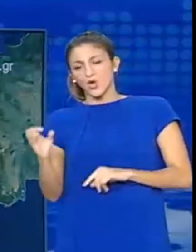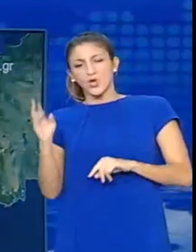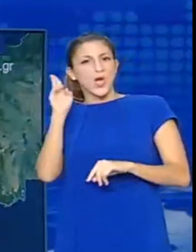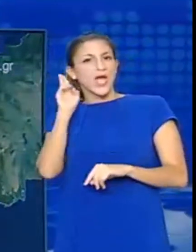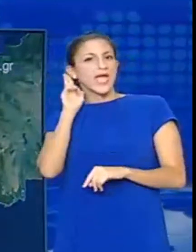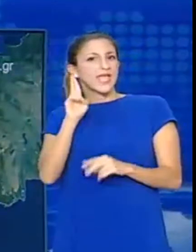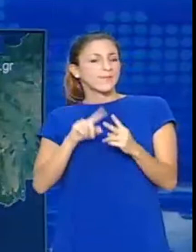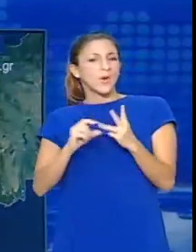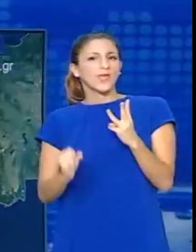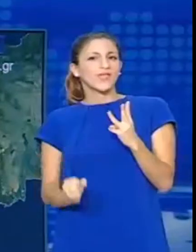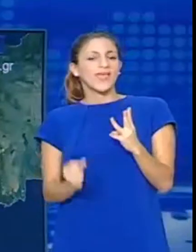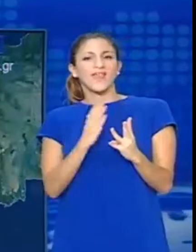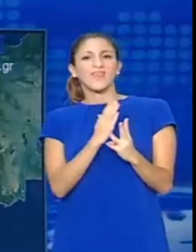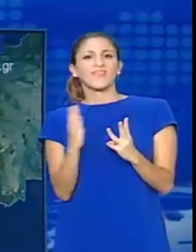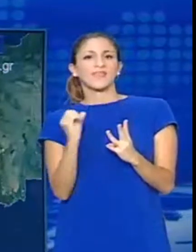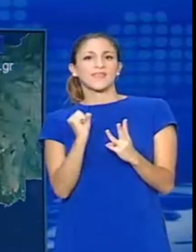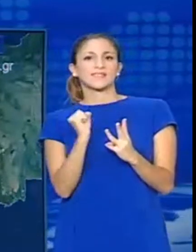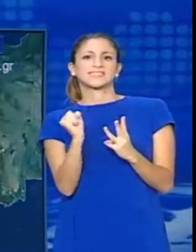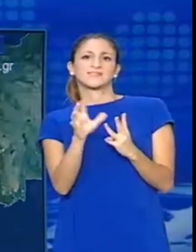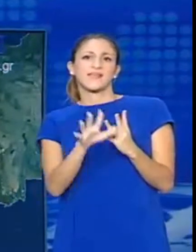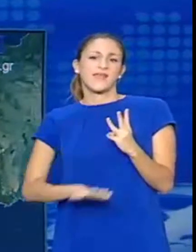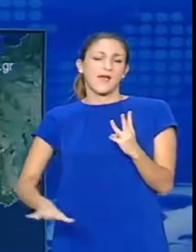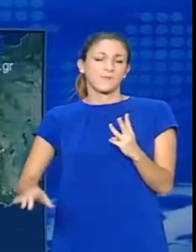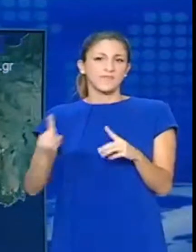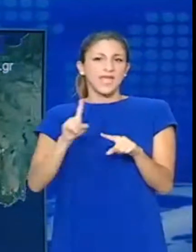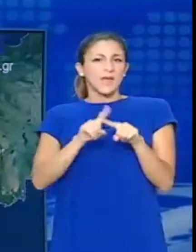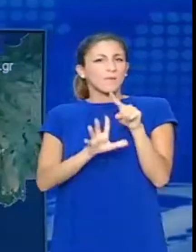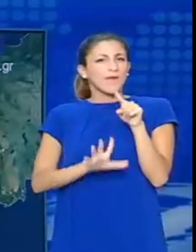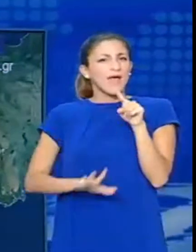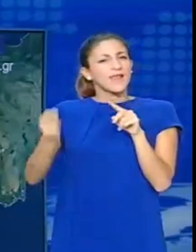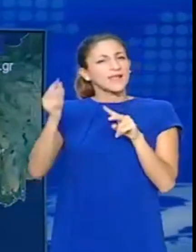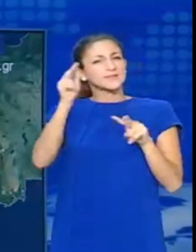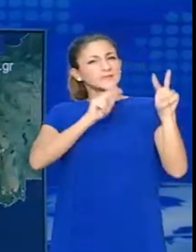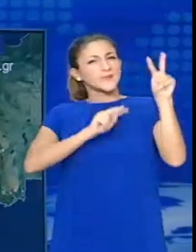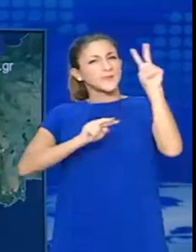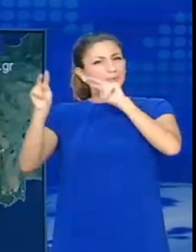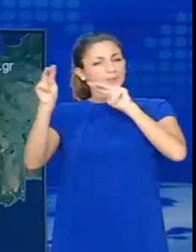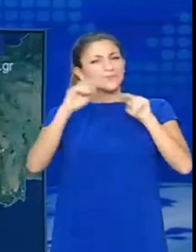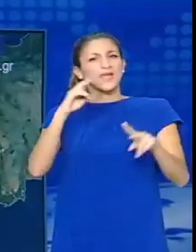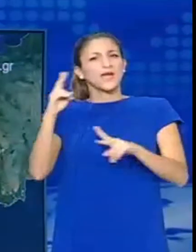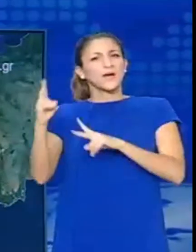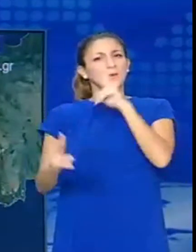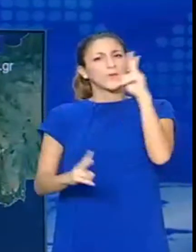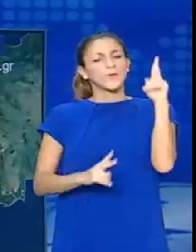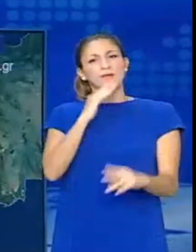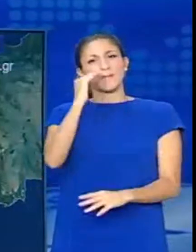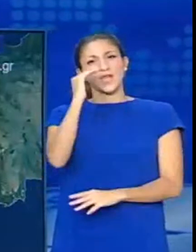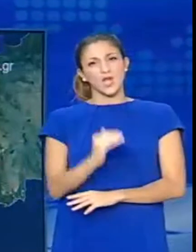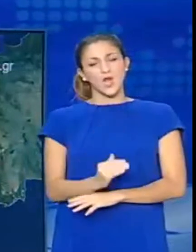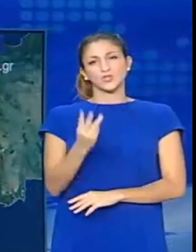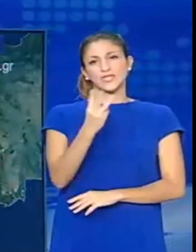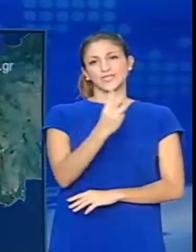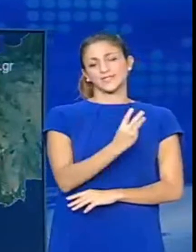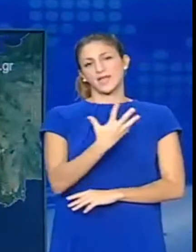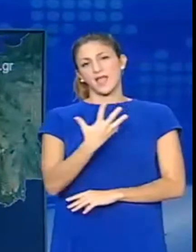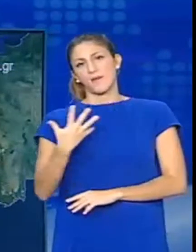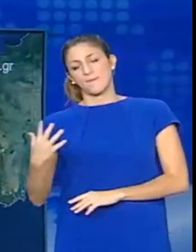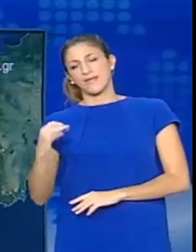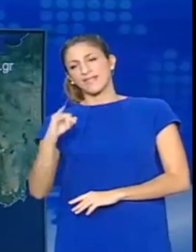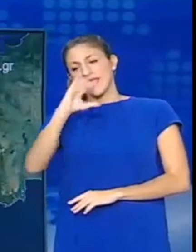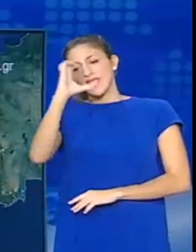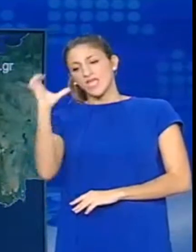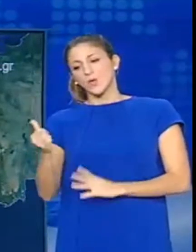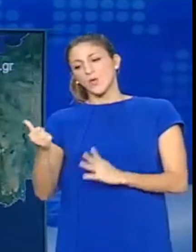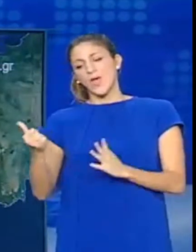την Ήπειρο και τη Βυδική Στερεά. Στην υπόλοιπη χώρα προβλέπονται τοπικές νεφώσεις. Οι άνεμοι θα πνεουν νότιοι 3 με 5 ποφόρ στο